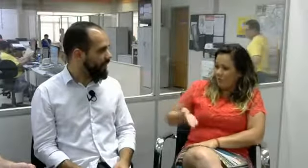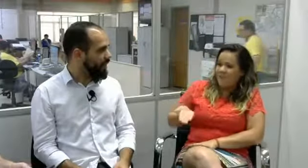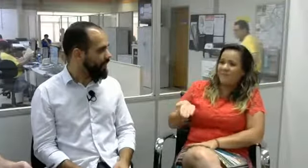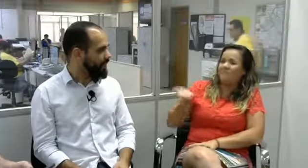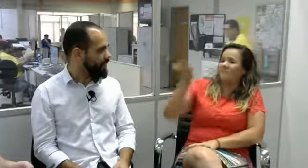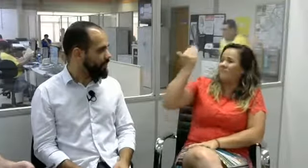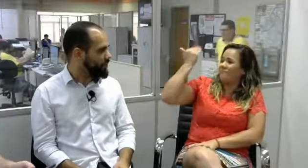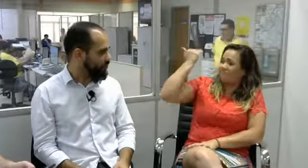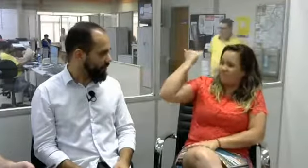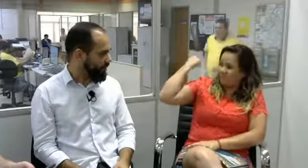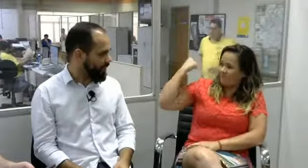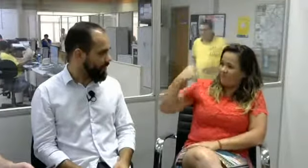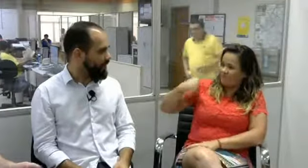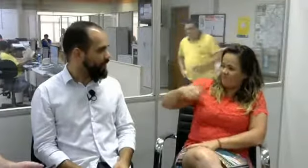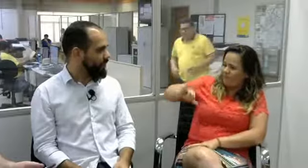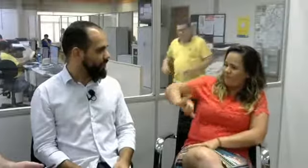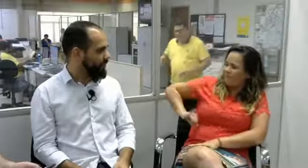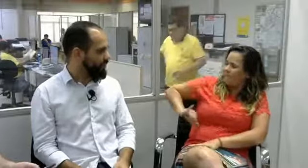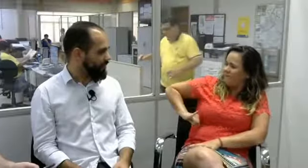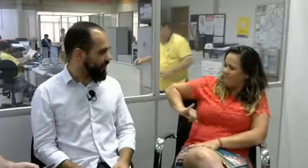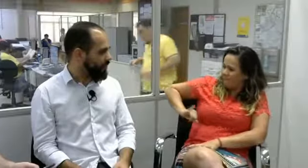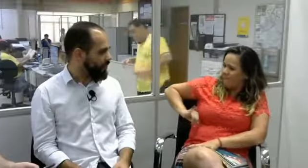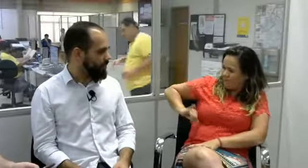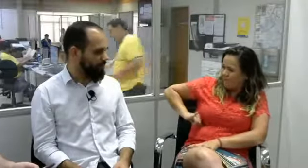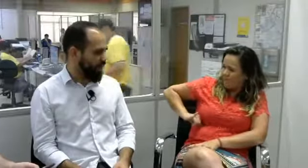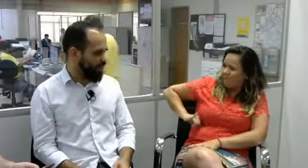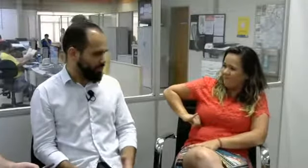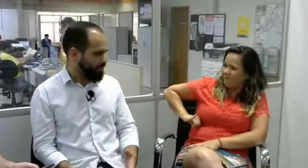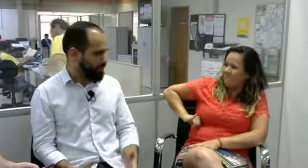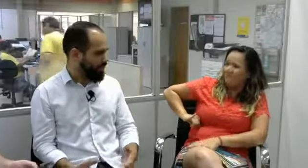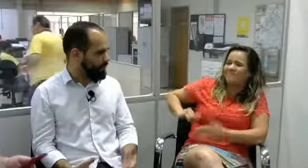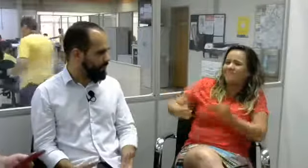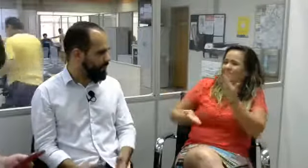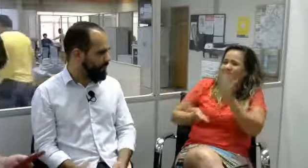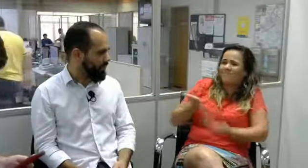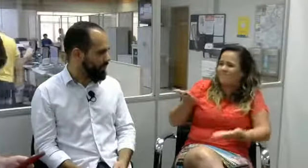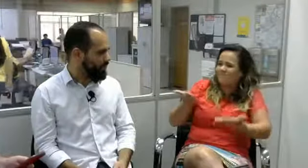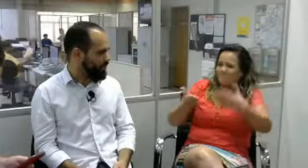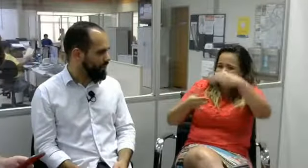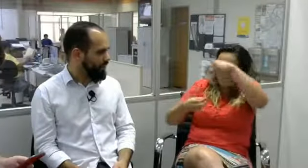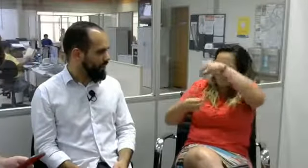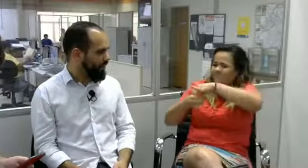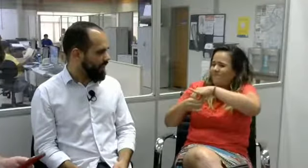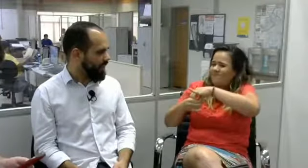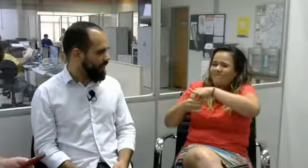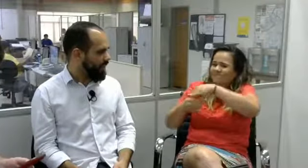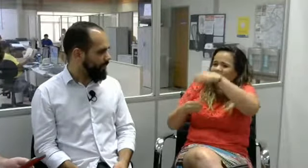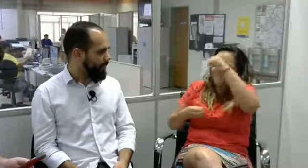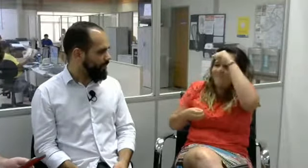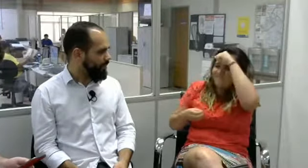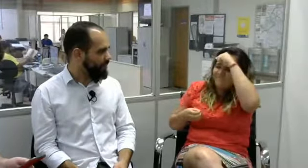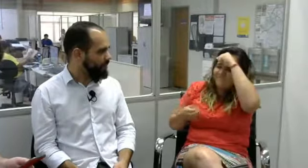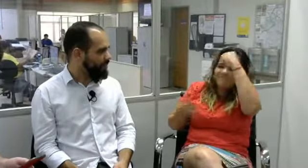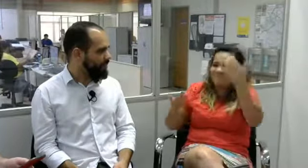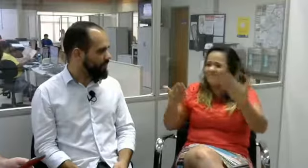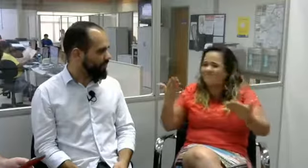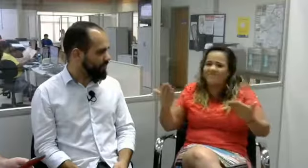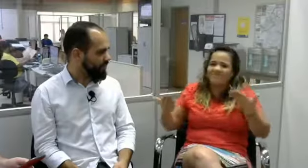crianças surdas. Então, no passado, eu já sofri muito com isso. Perdi muitas situações